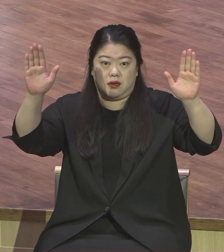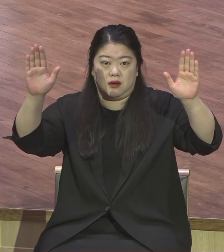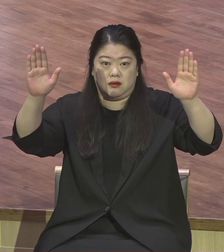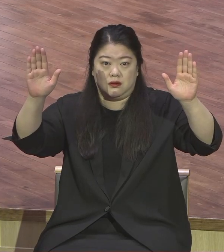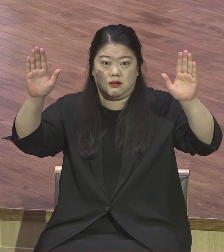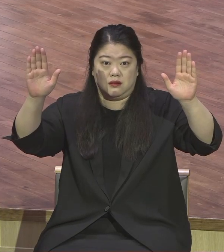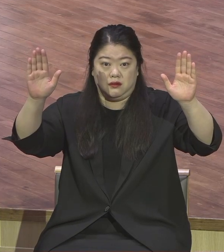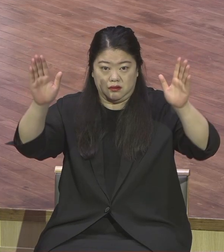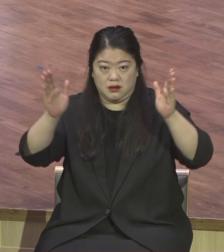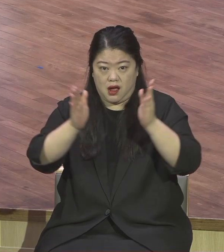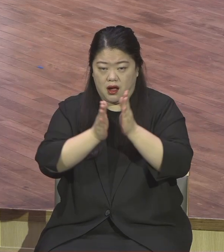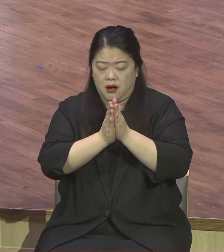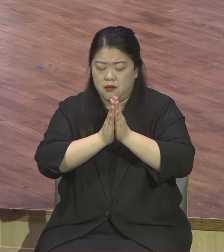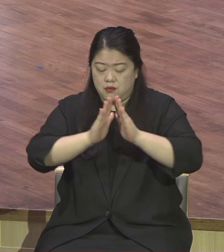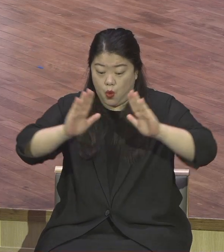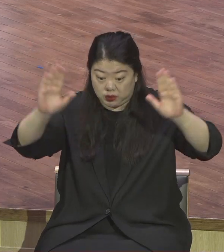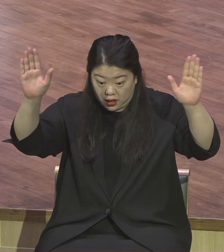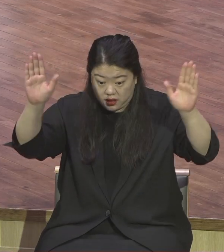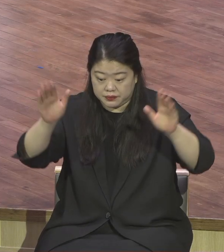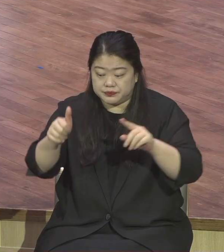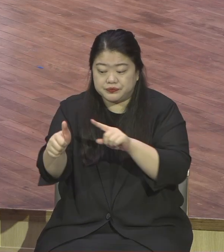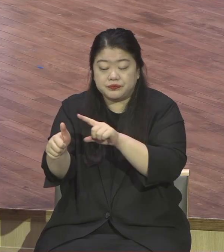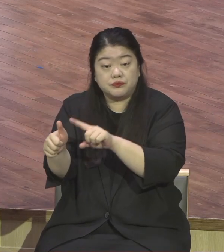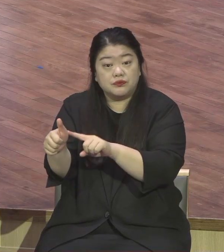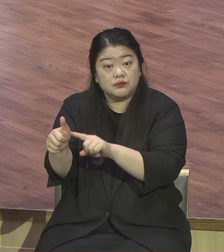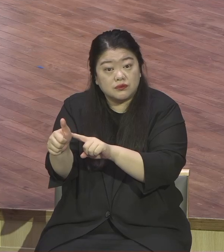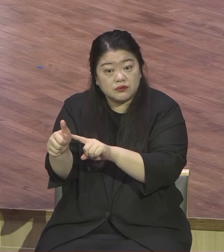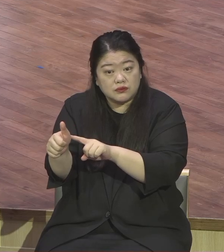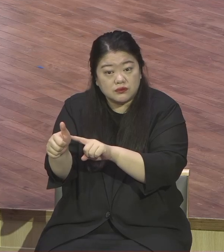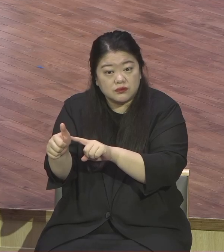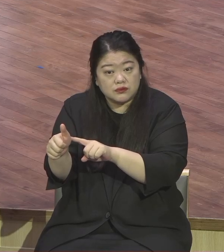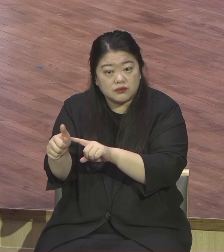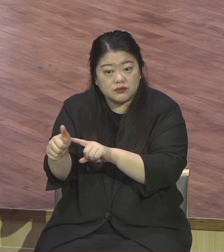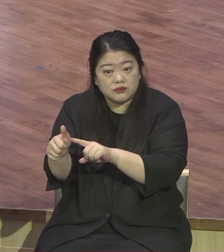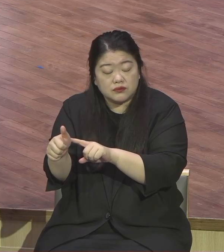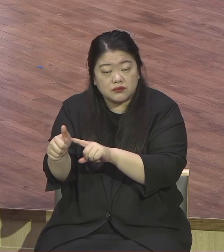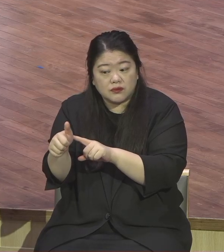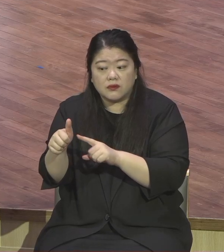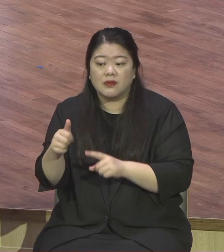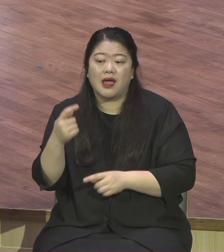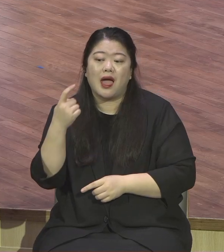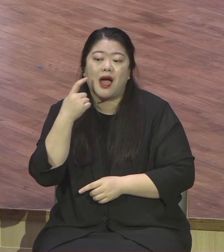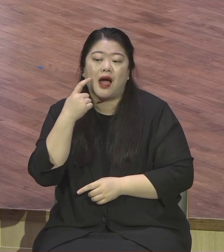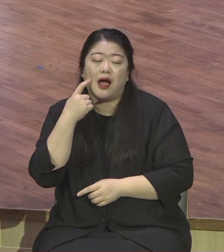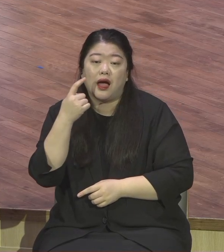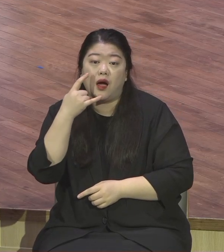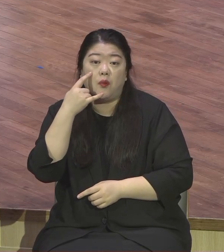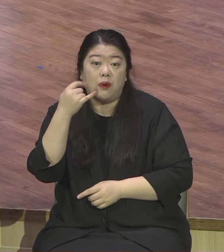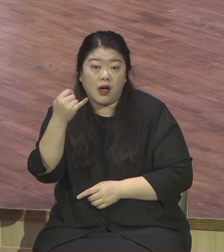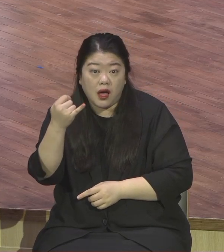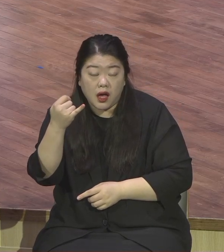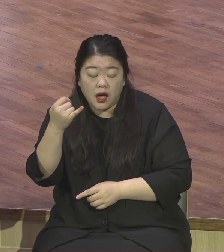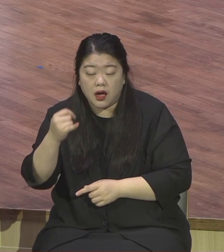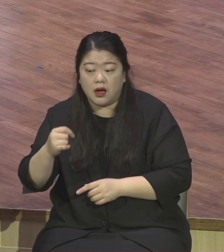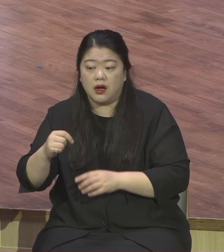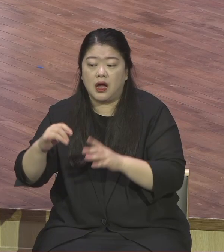애굽에 최고의 학문을 했습니다. 문물을 겸비했어요. 이